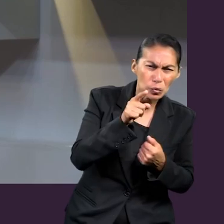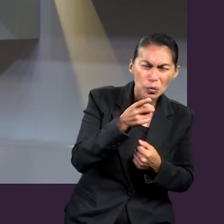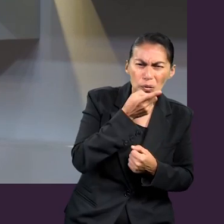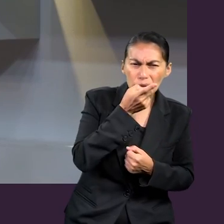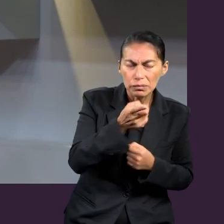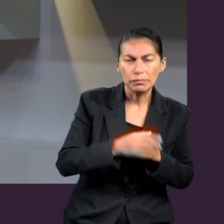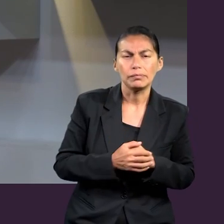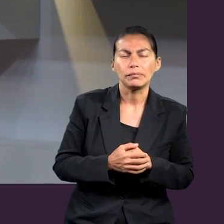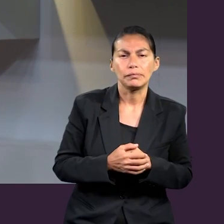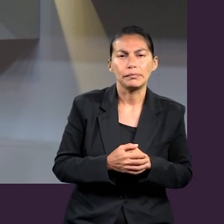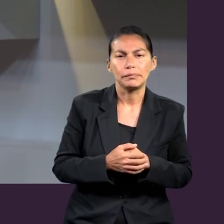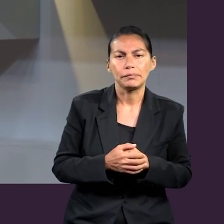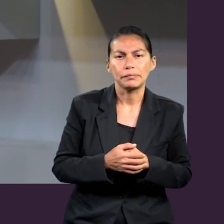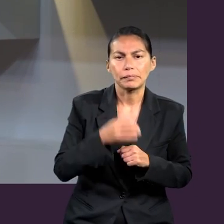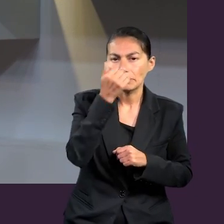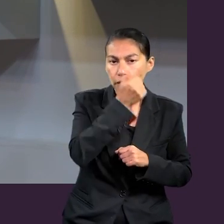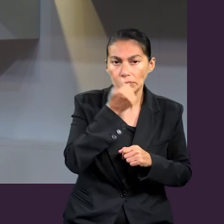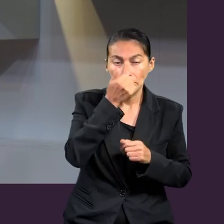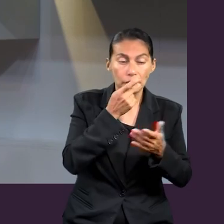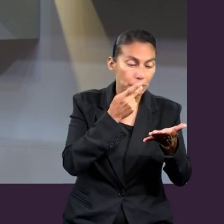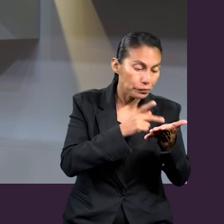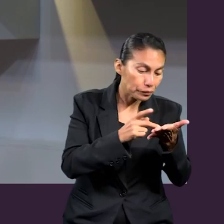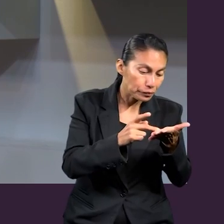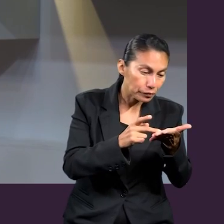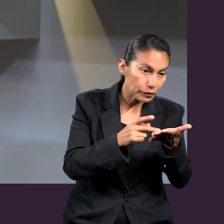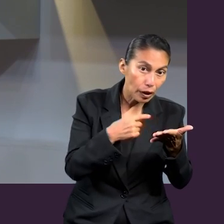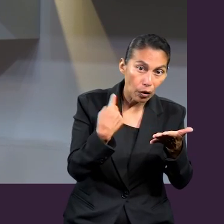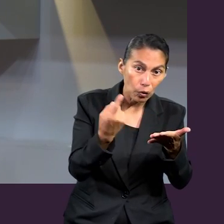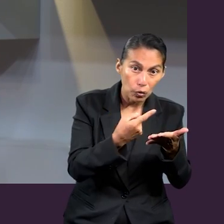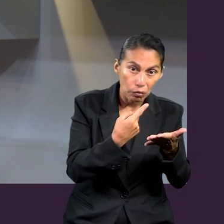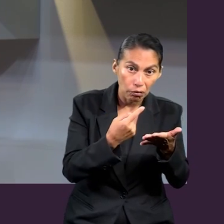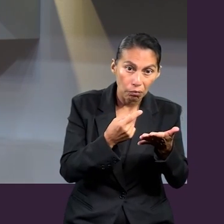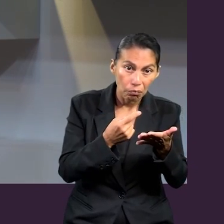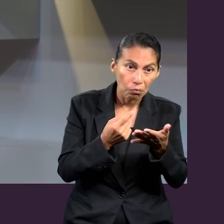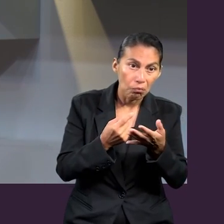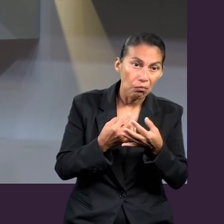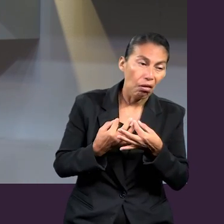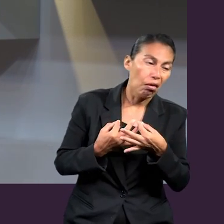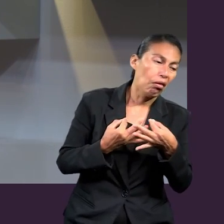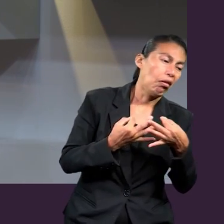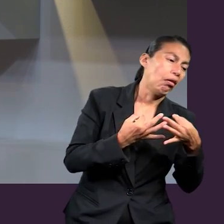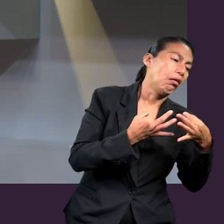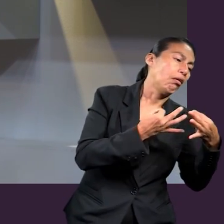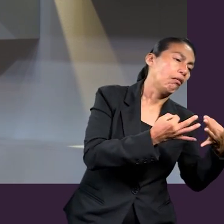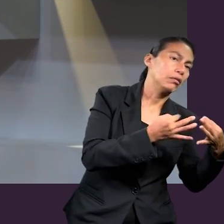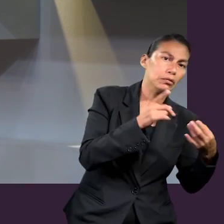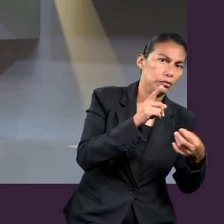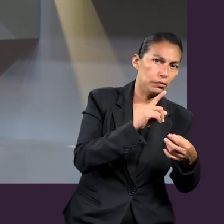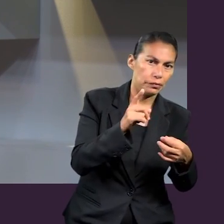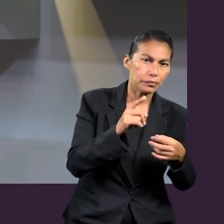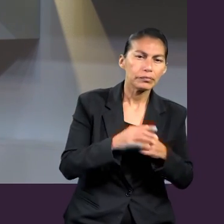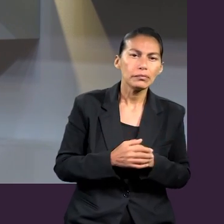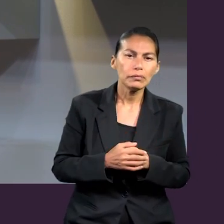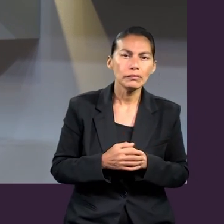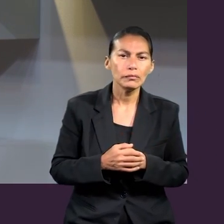de acuerdo a esas palabras del apóstol Pablo, cuando dice, para que no seamos llevados de todo viento de doctrina, implica